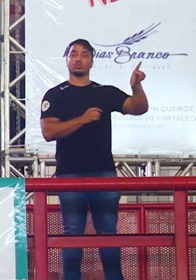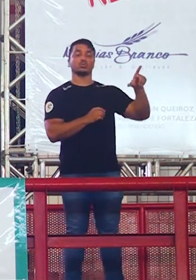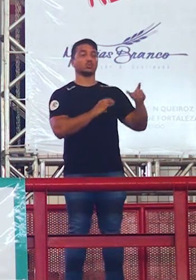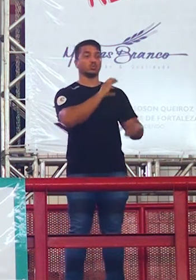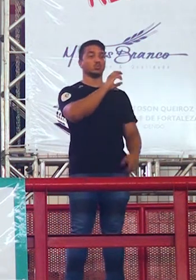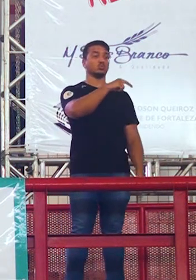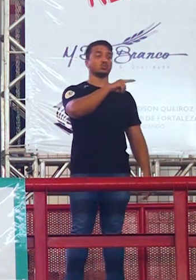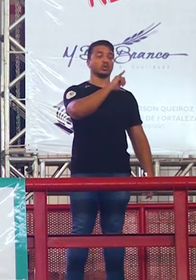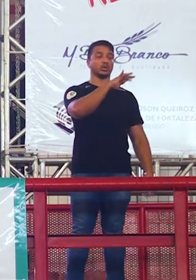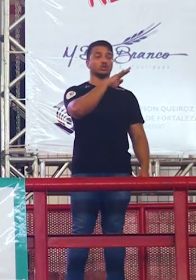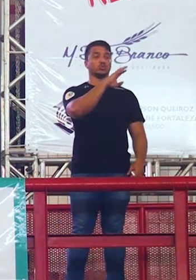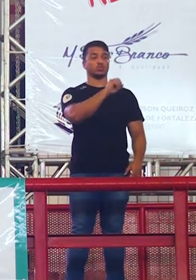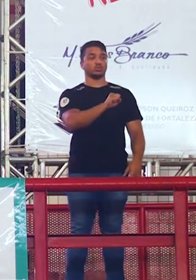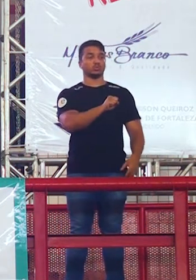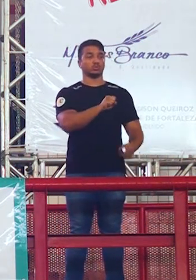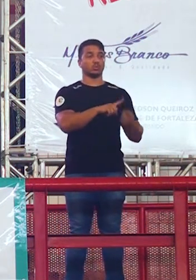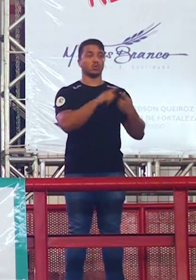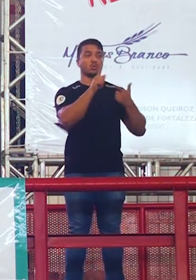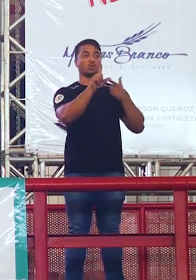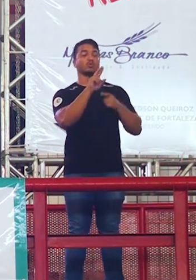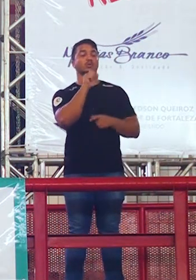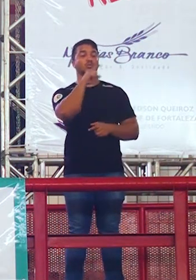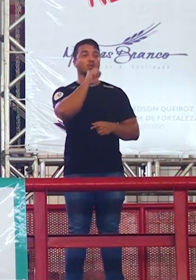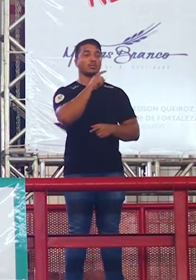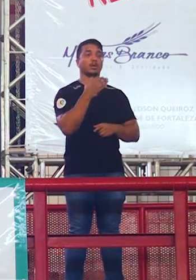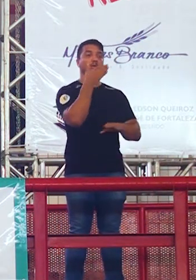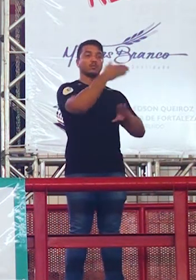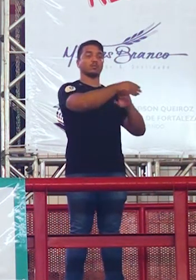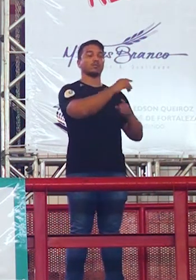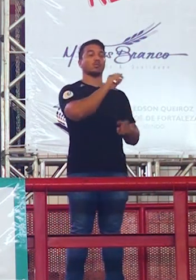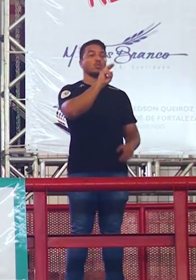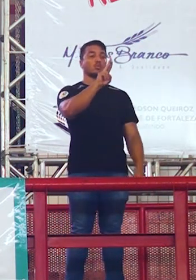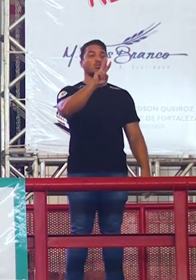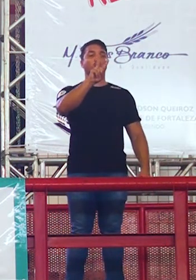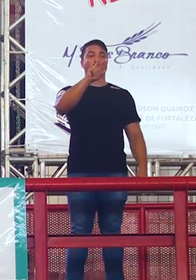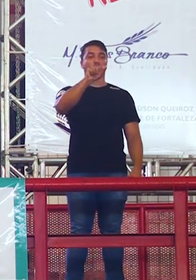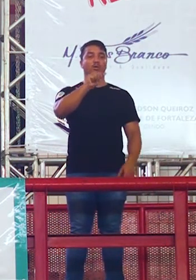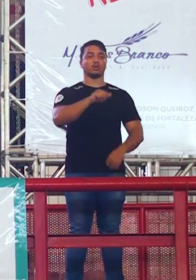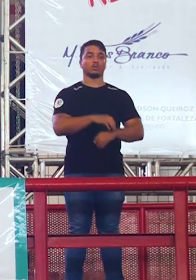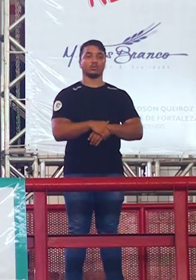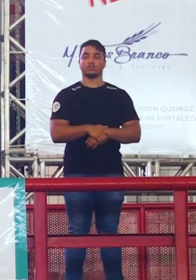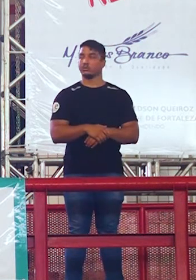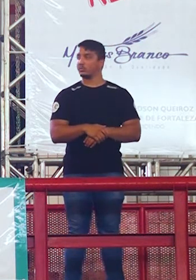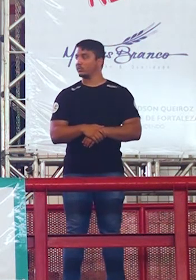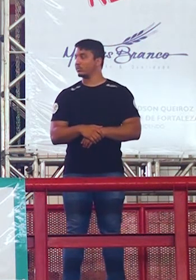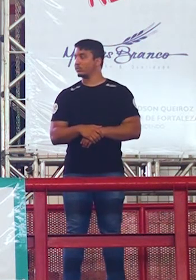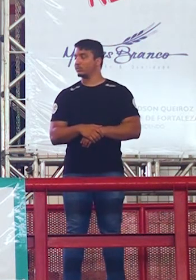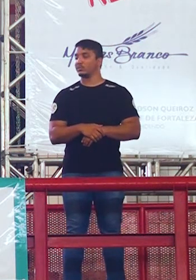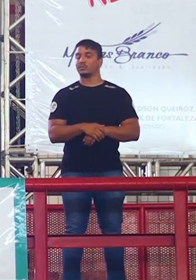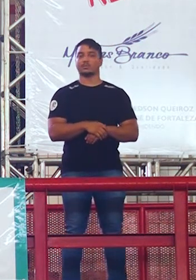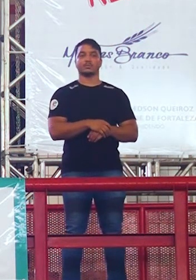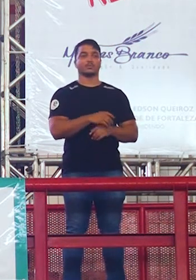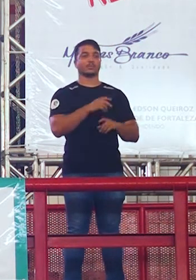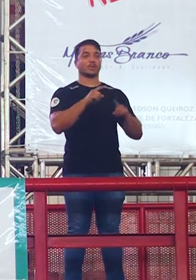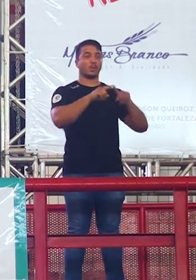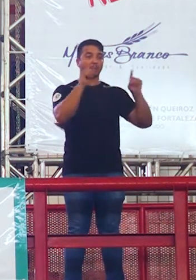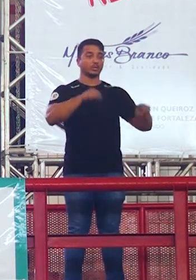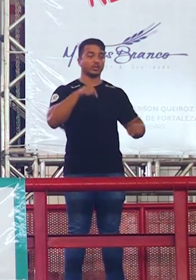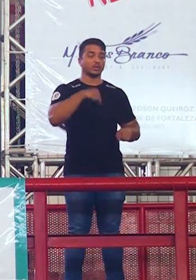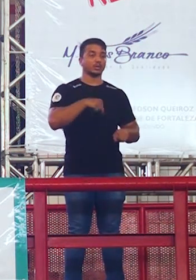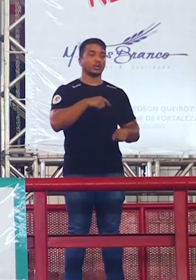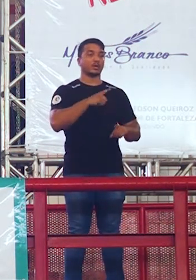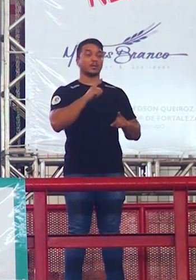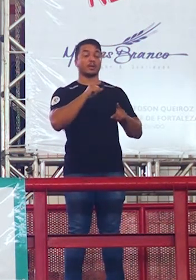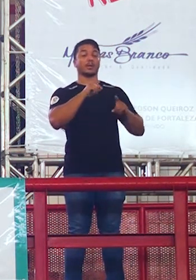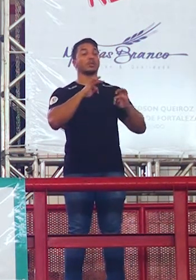Unicristus. Tem aluna que vai lá para Sobral fazer a UVA que é a Universidade Vale do Acaraú. O projeto da gente é para